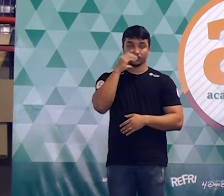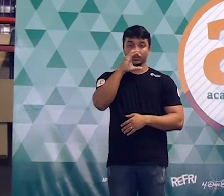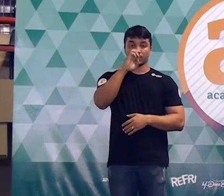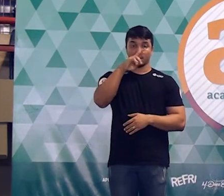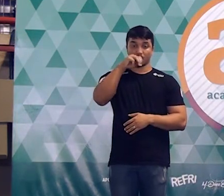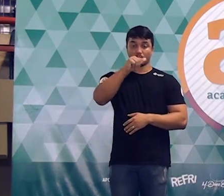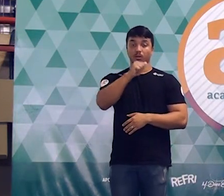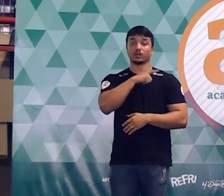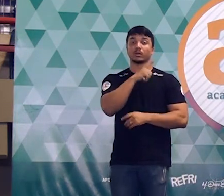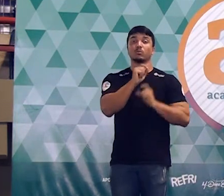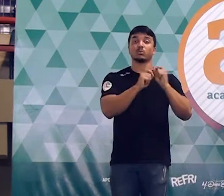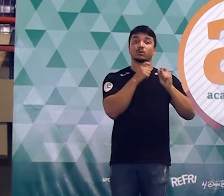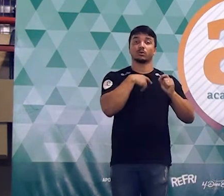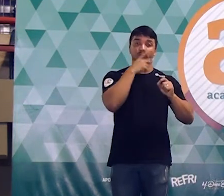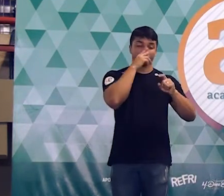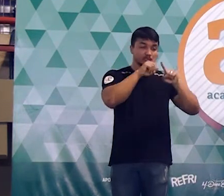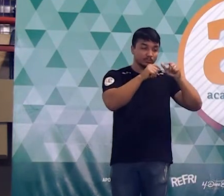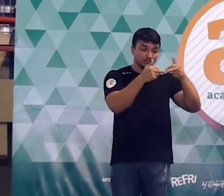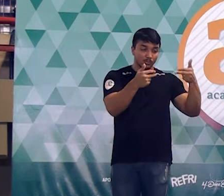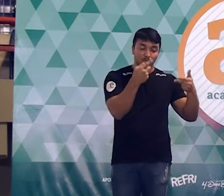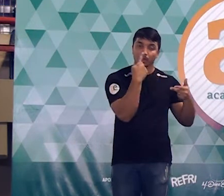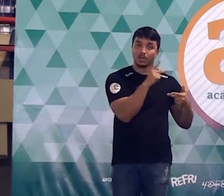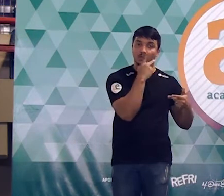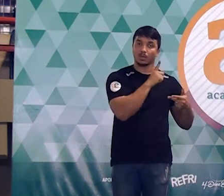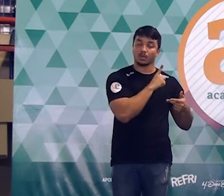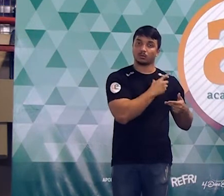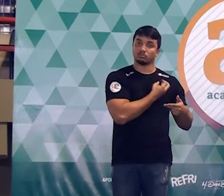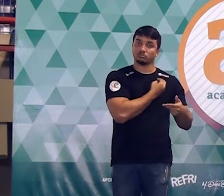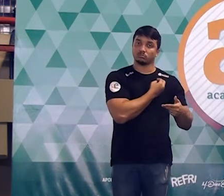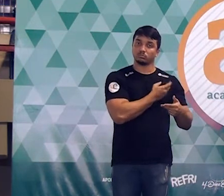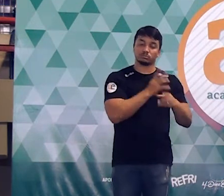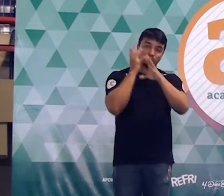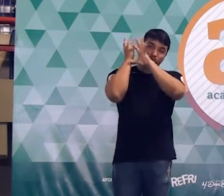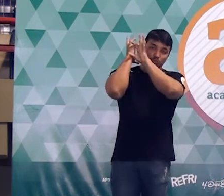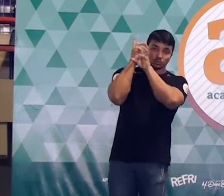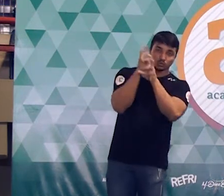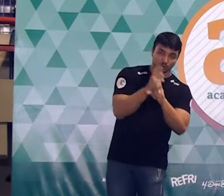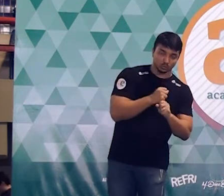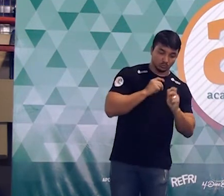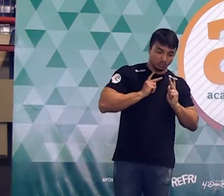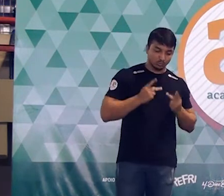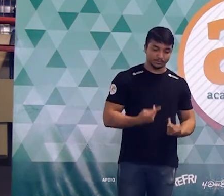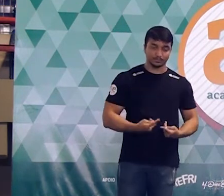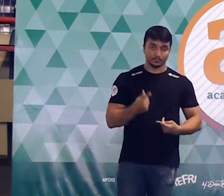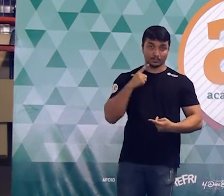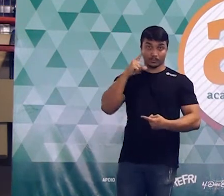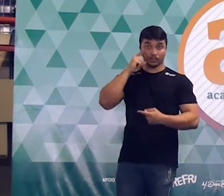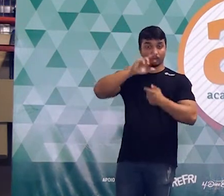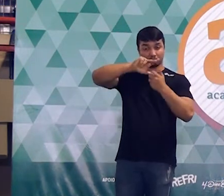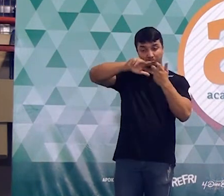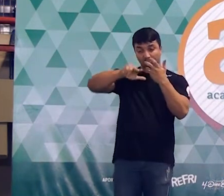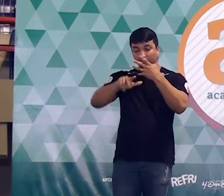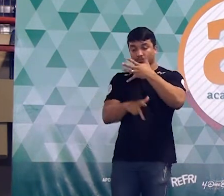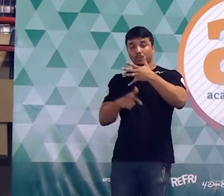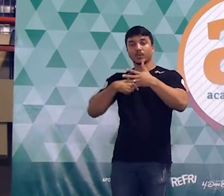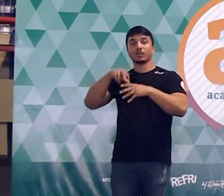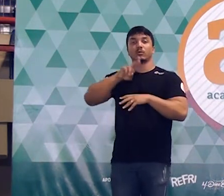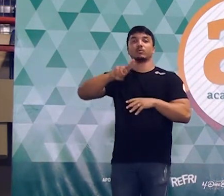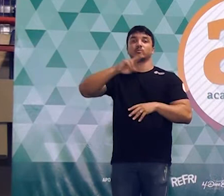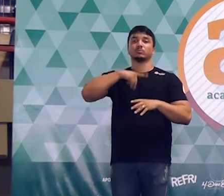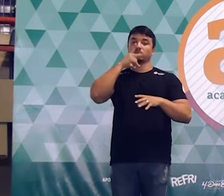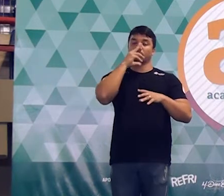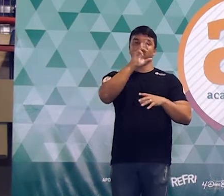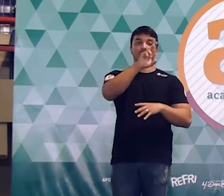constitui-se em um artefato bastante presente na história da humanidade. Uma das suas várias propriedades é a